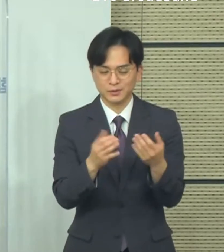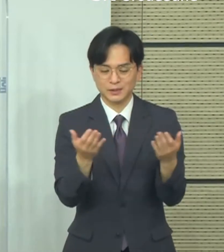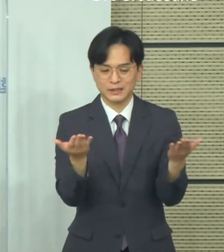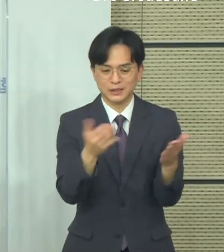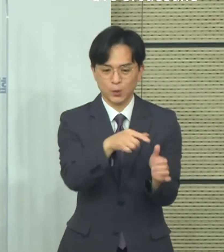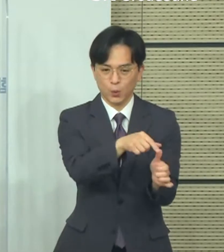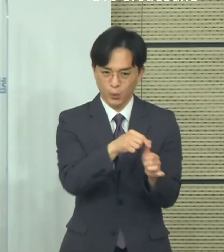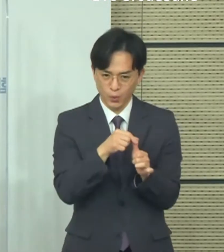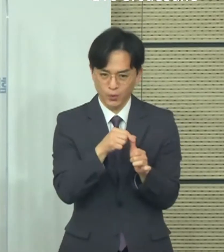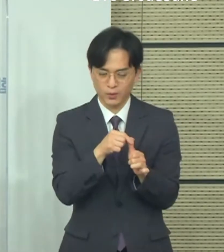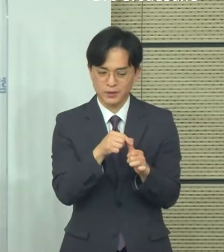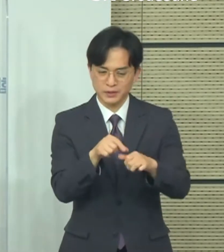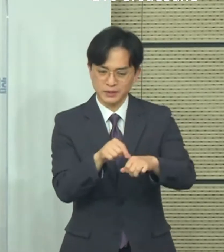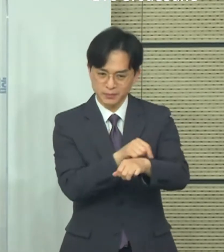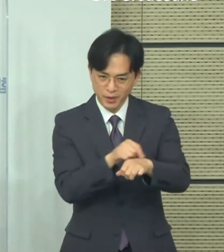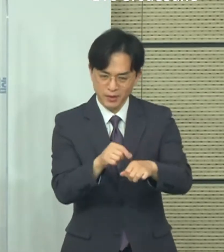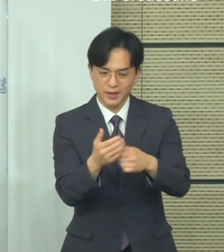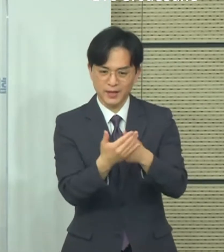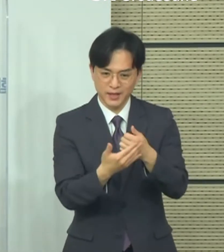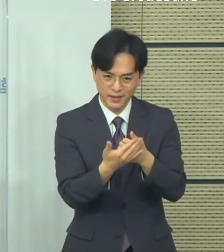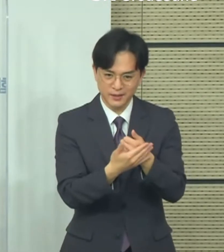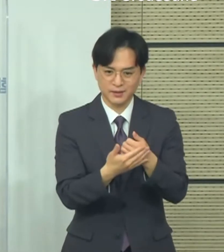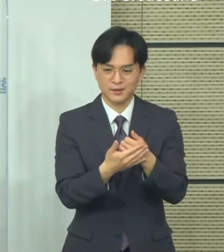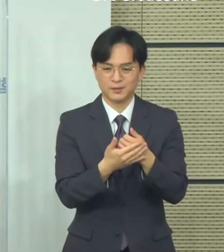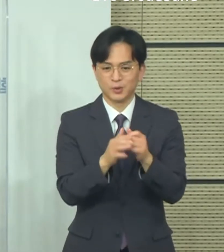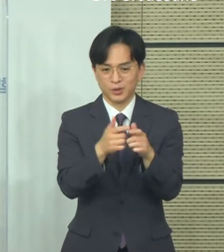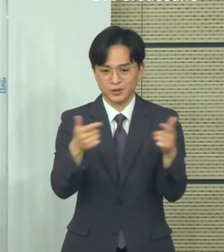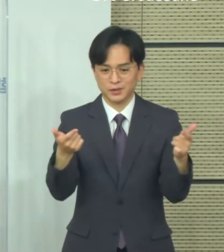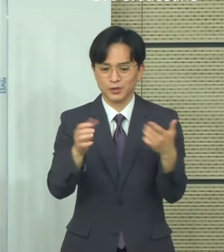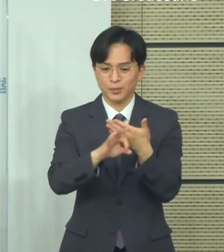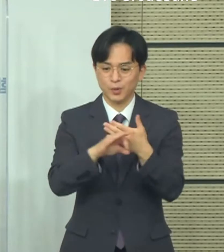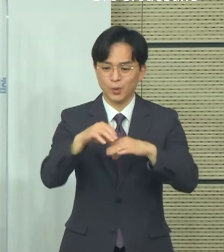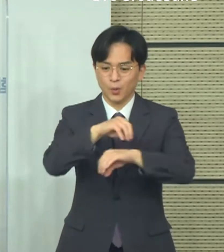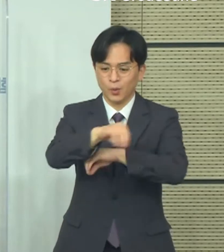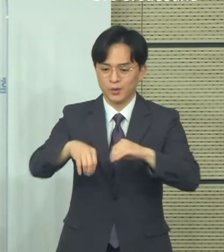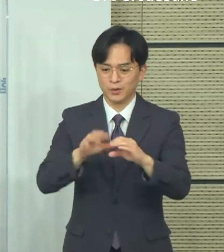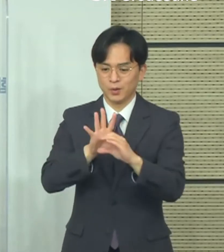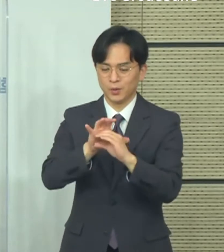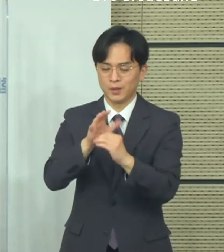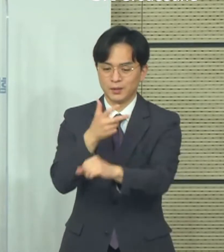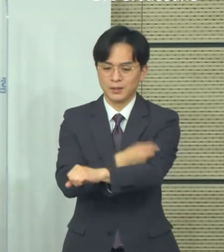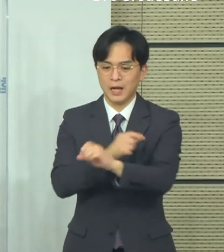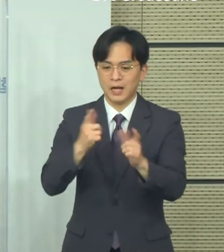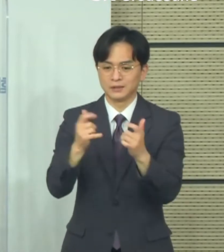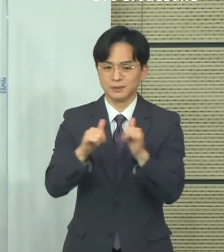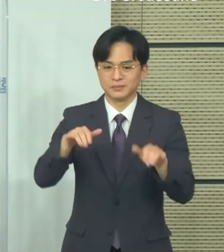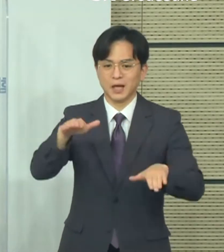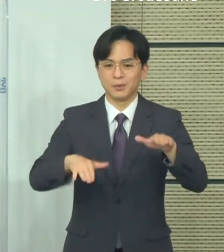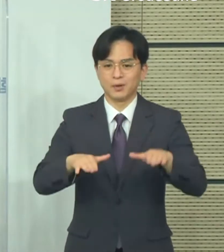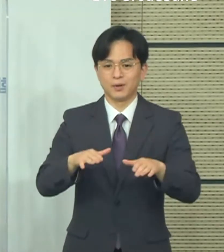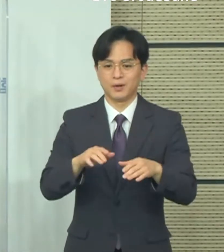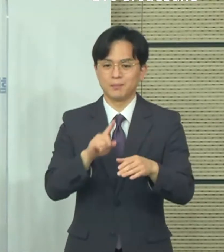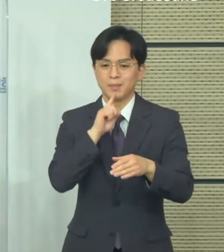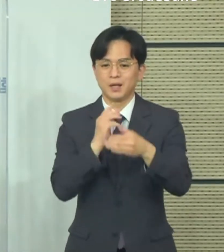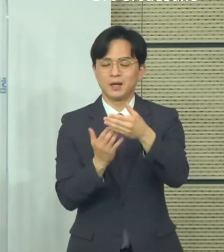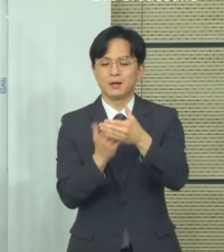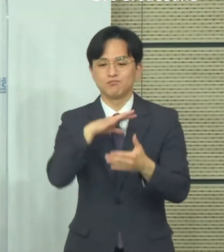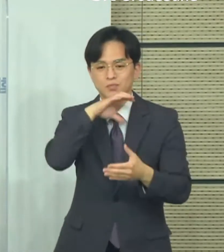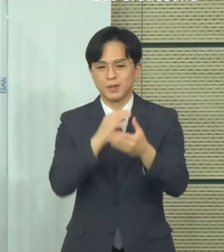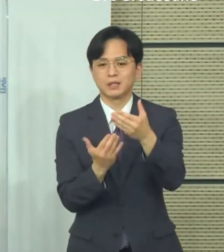인센티브의 범위가 확대되며 미접종자 차별 논란으로 이어질 것 같은데 중앙정보도 유사한